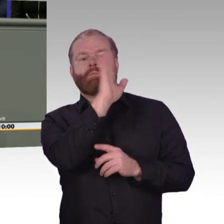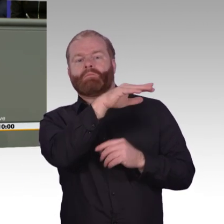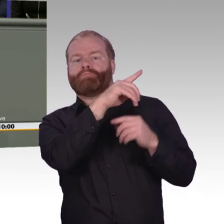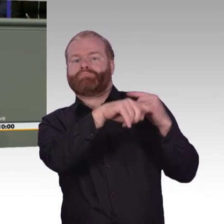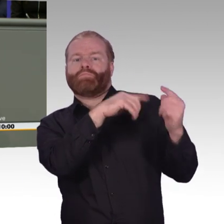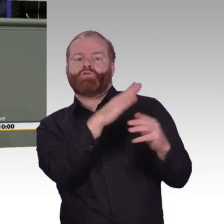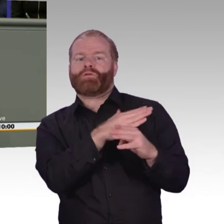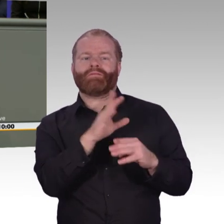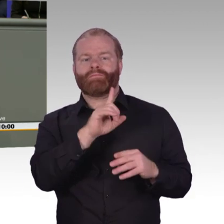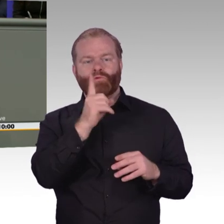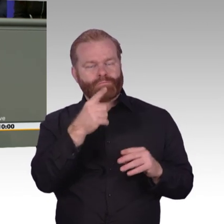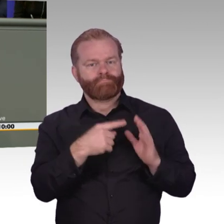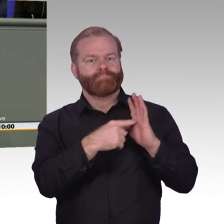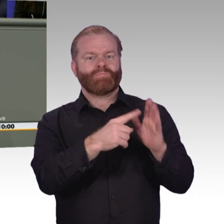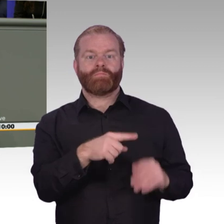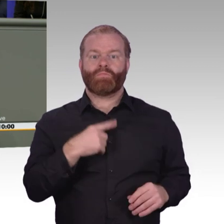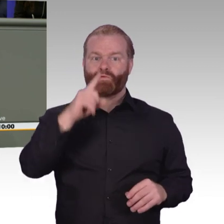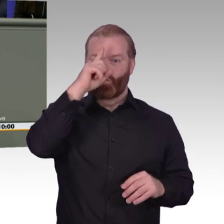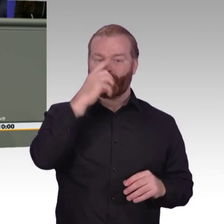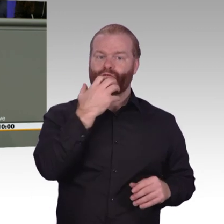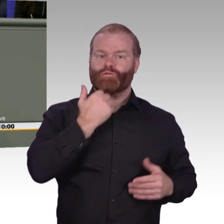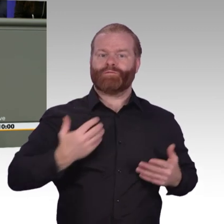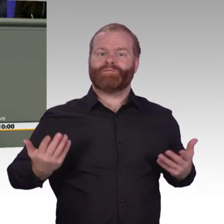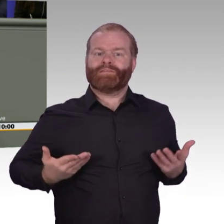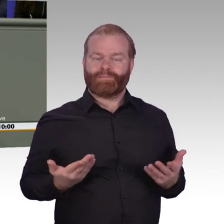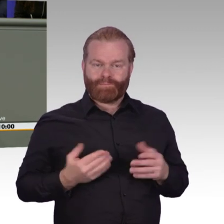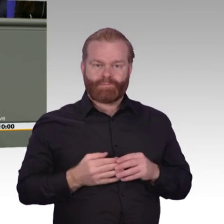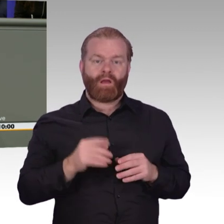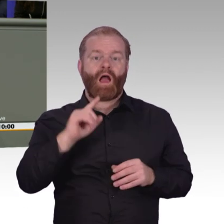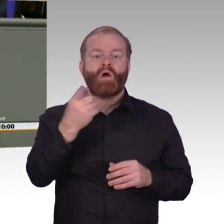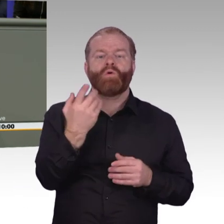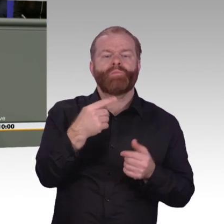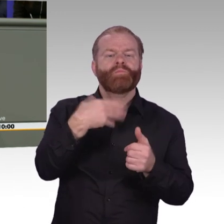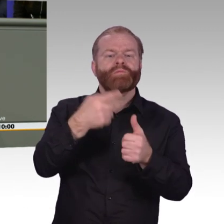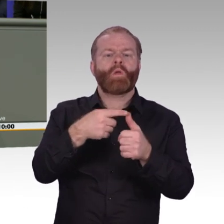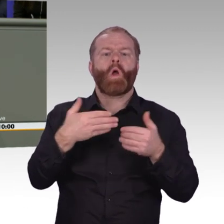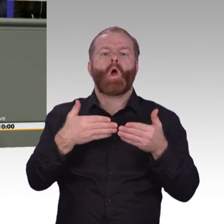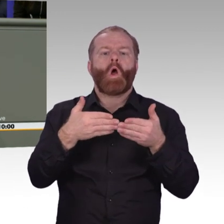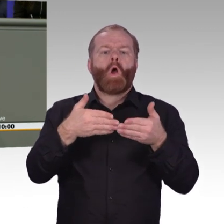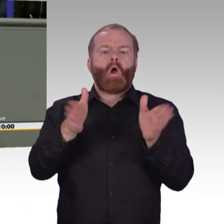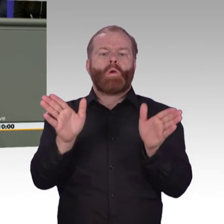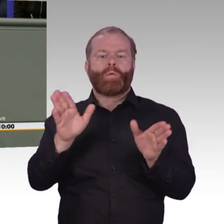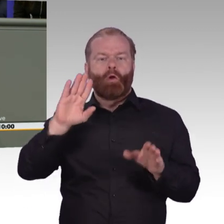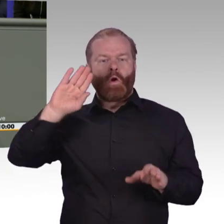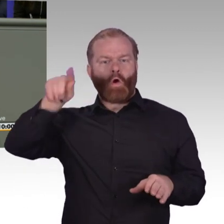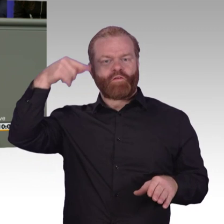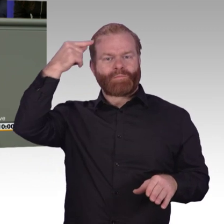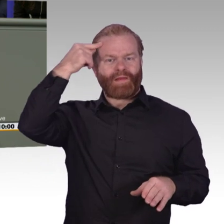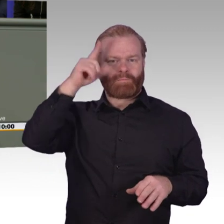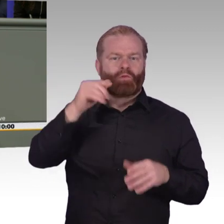Einführung regionaler Open Government Labore für mehr Bürgerbeteiligung und die Einführung eines zweiten